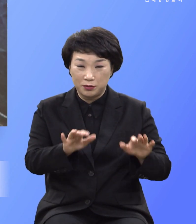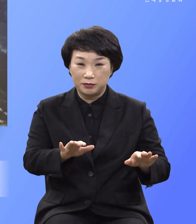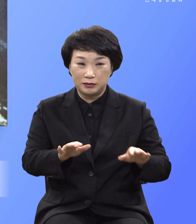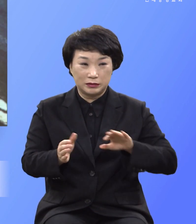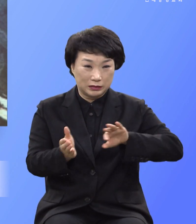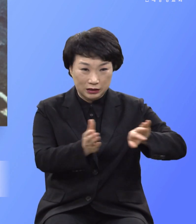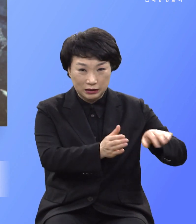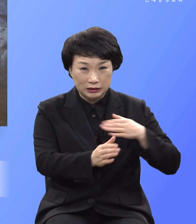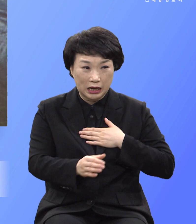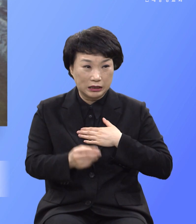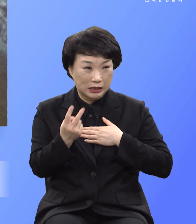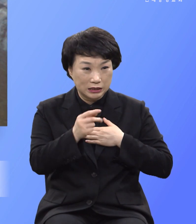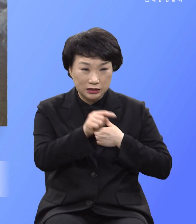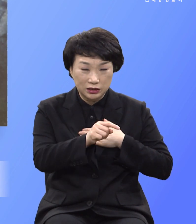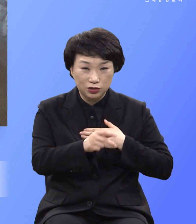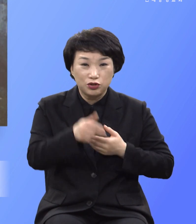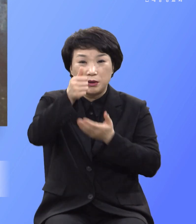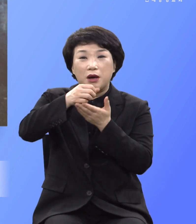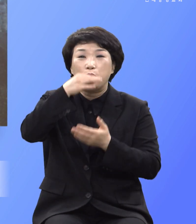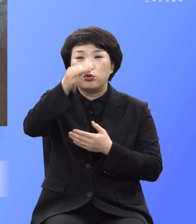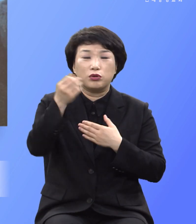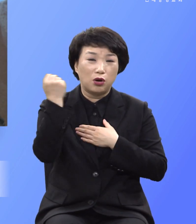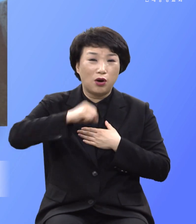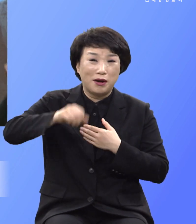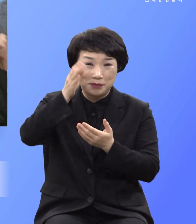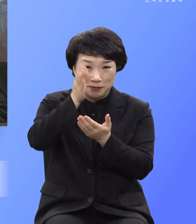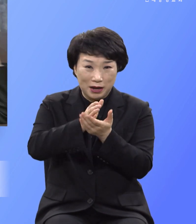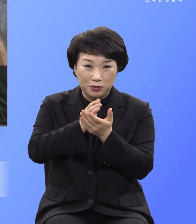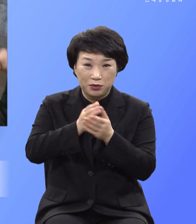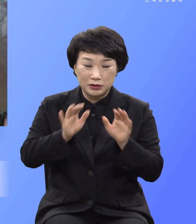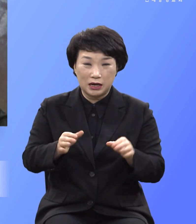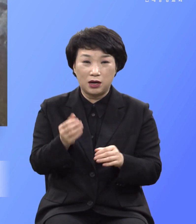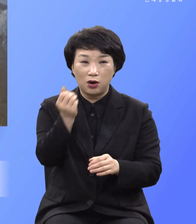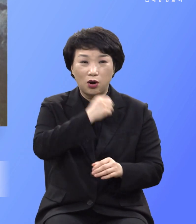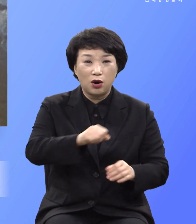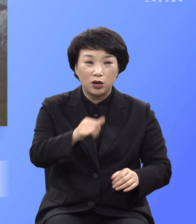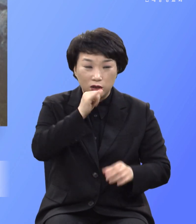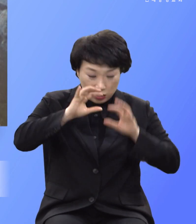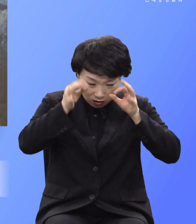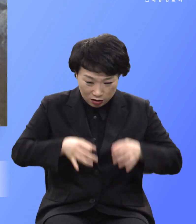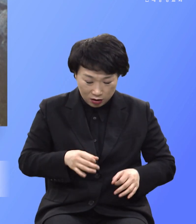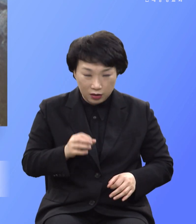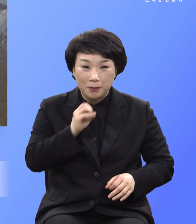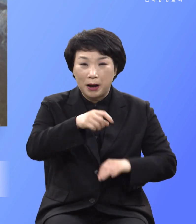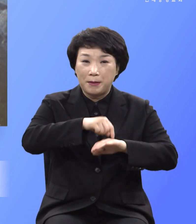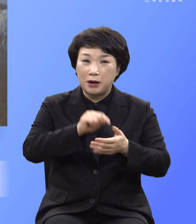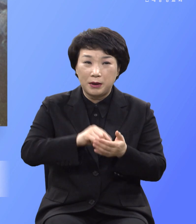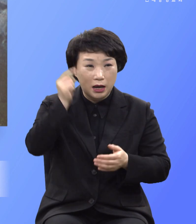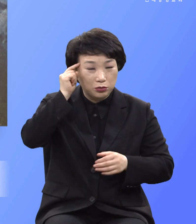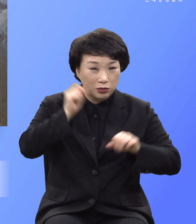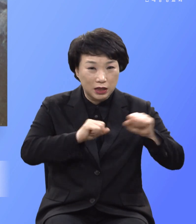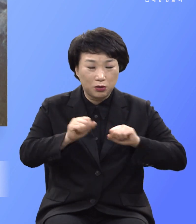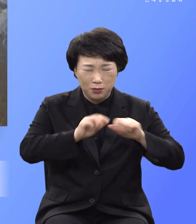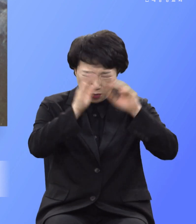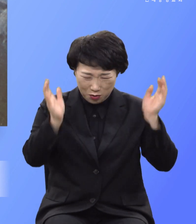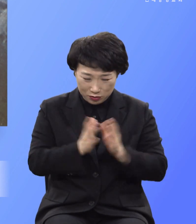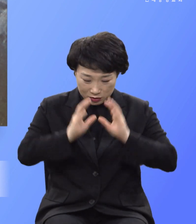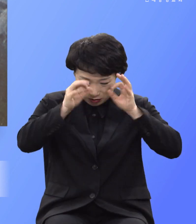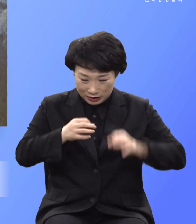다시는 이 목소리를 거역하지 않게 하시고 거역한 것이 있으면 은행심사 간에 용서하시사 나를